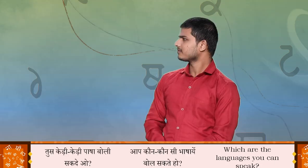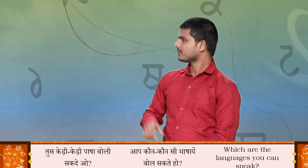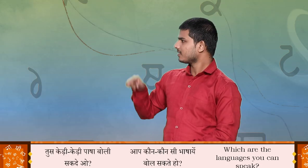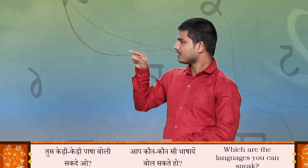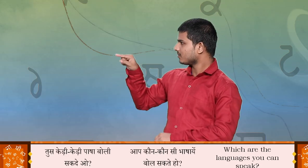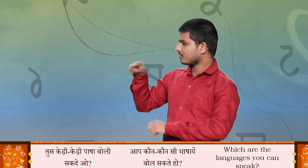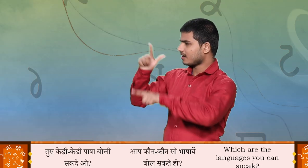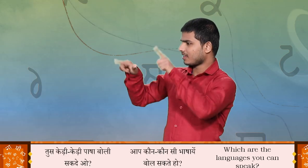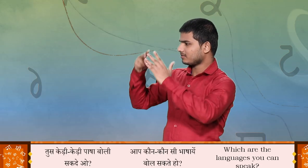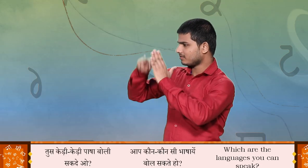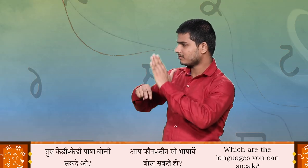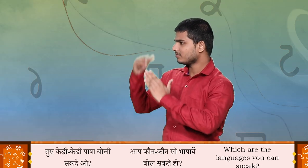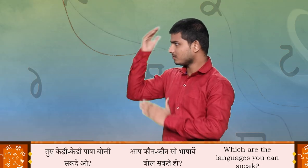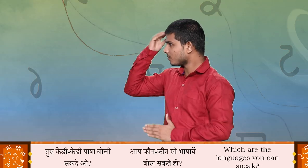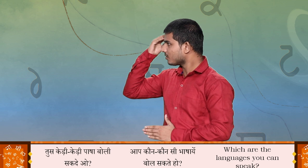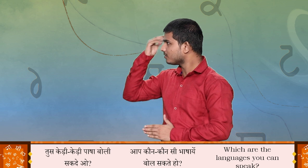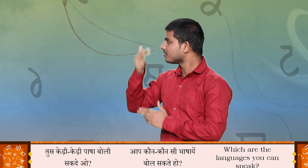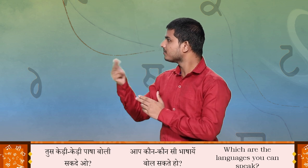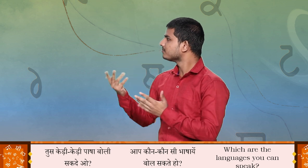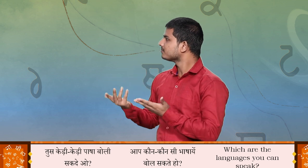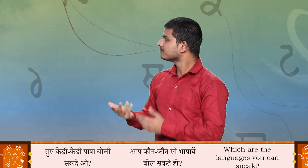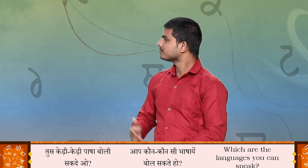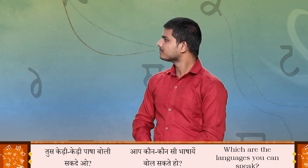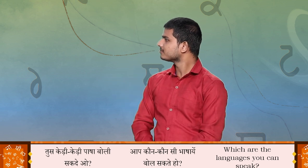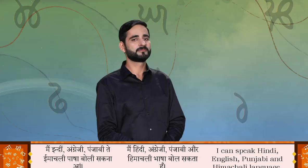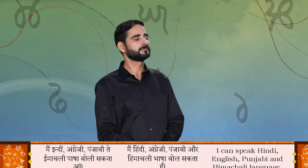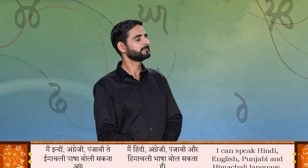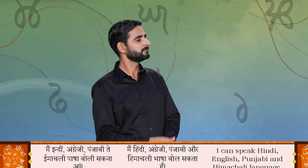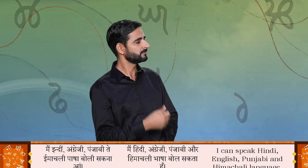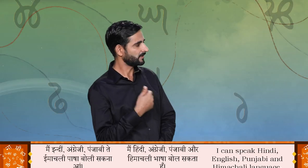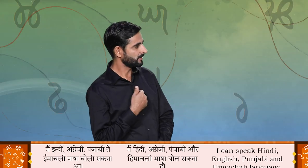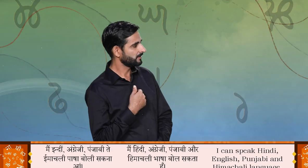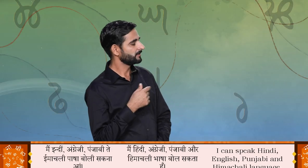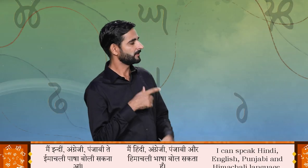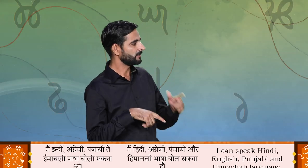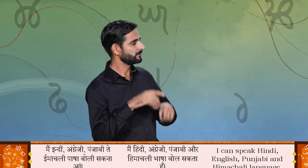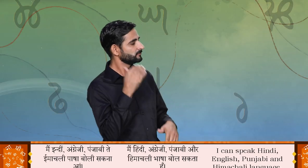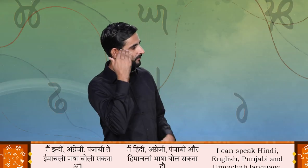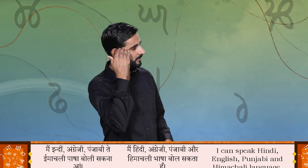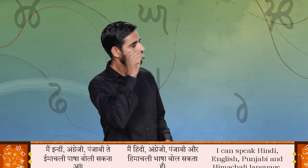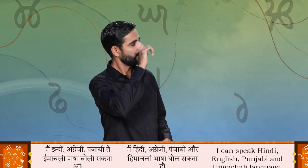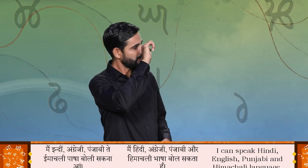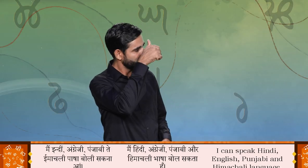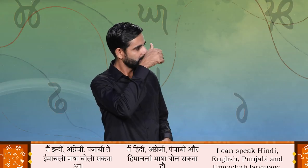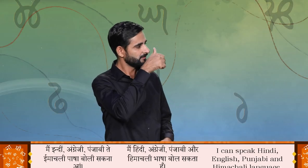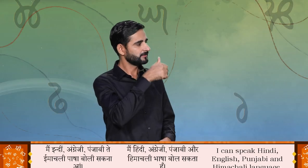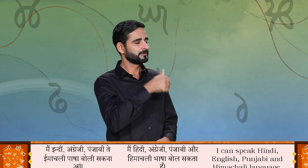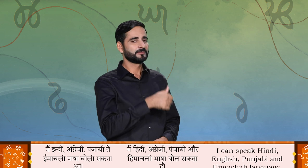तुसे केड़ी केड़ी पाशा बोली सक देओ मैं इंदी, अंग्रेजी, पंजाबी ते